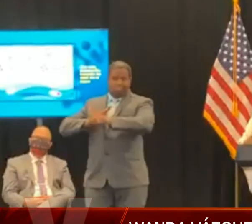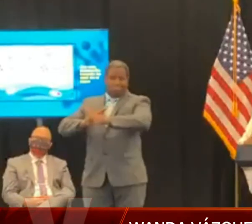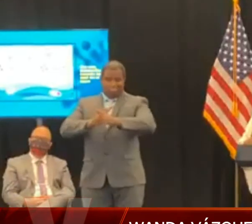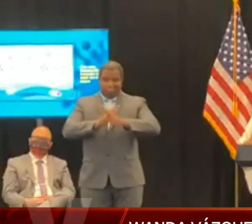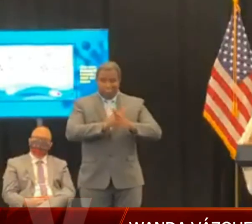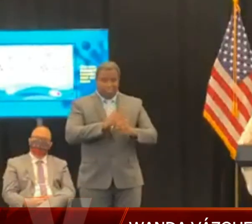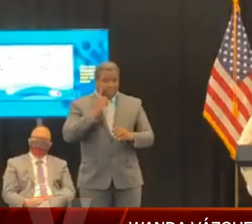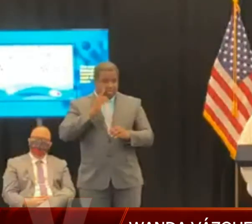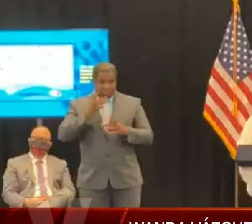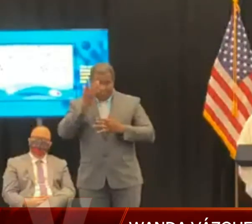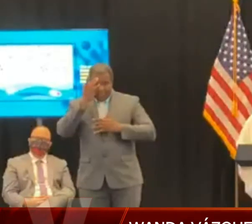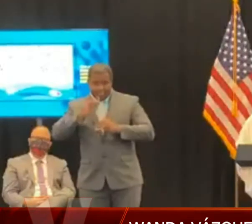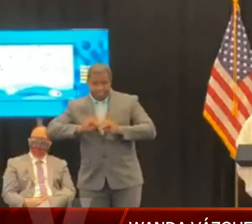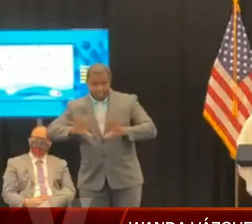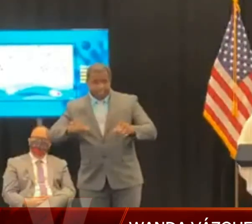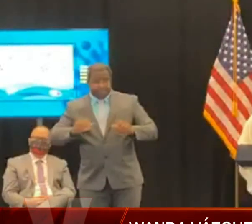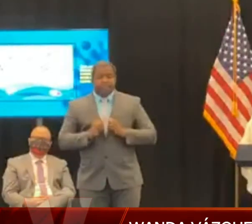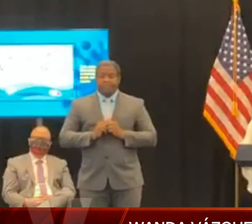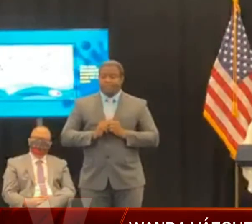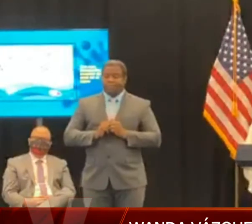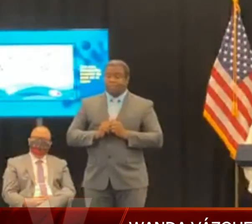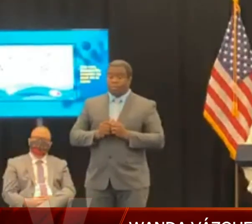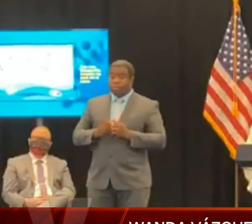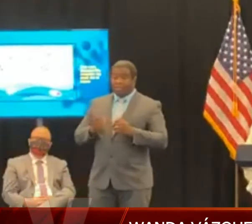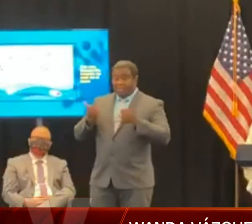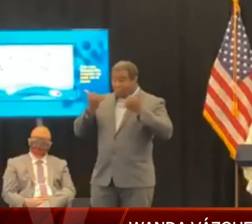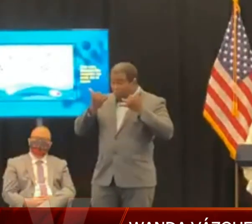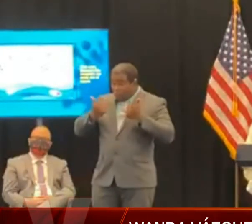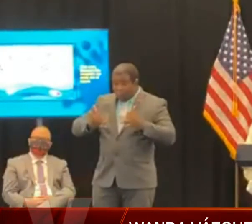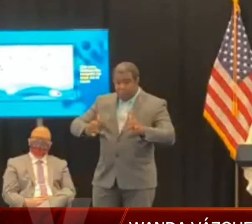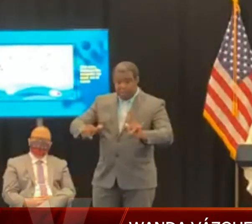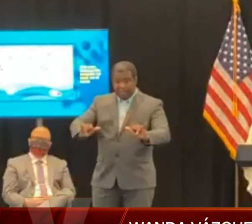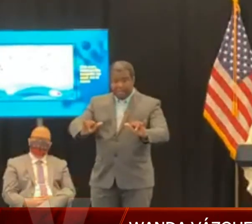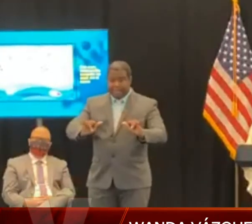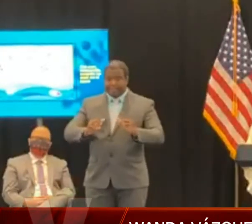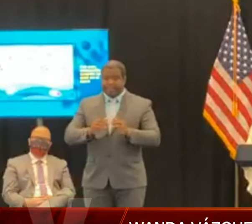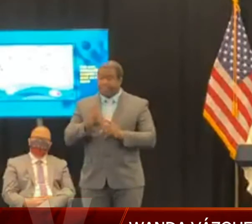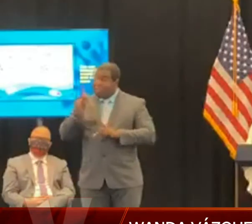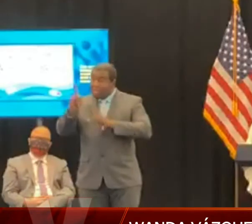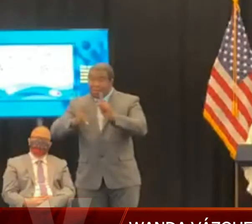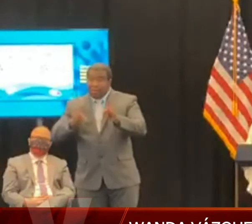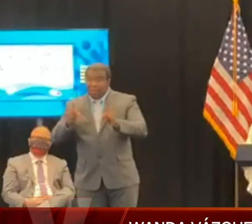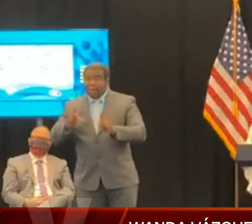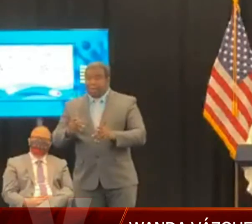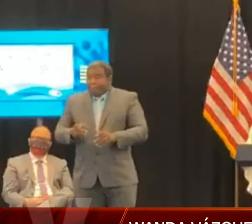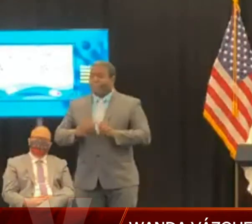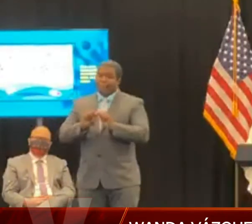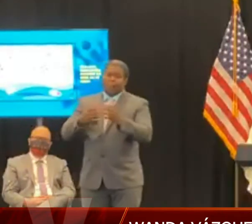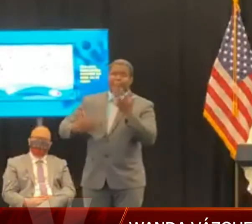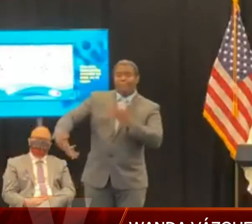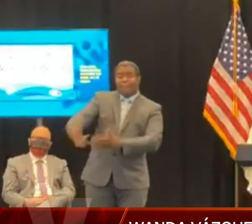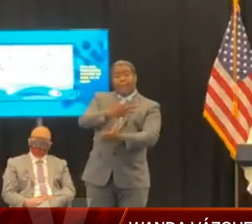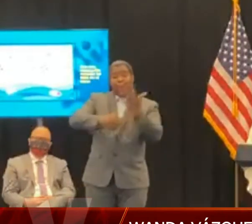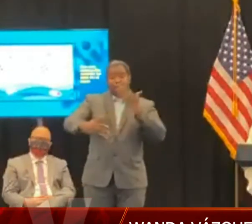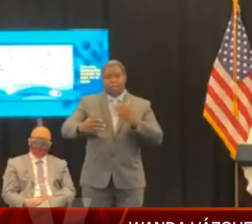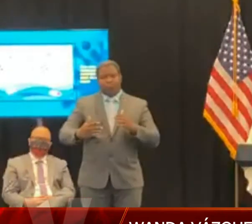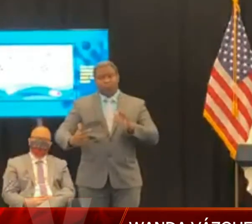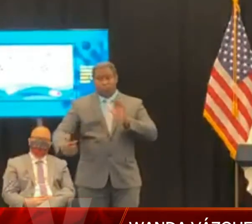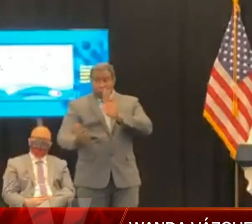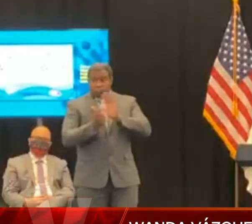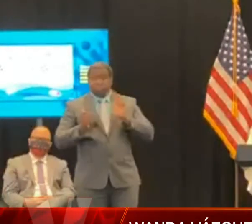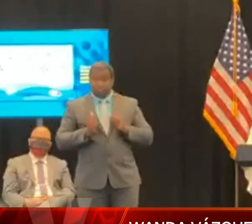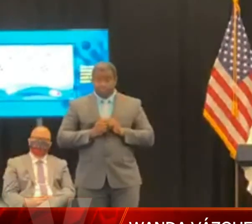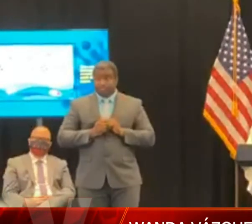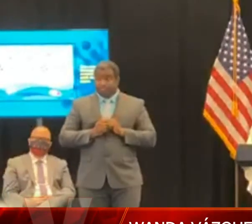aglomeramiento de personas. No se permiten estas aglomeraciones de personas y continúan vigentes las multas por no